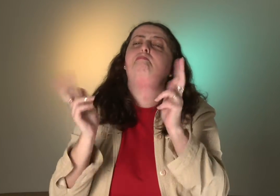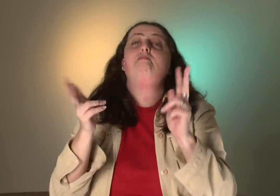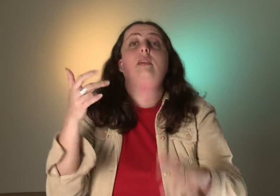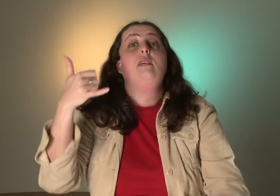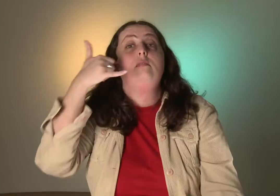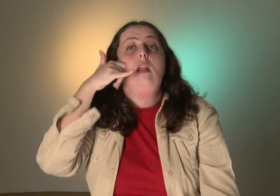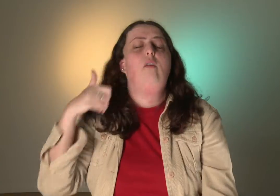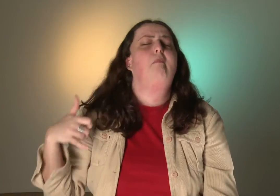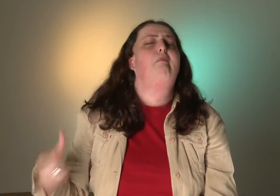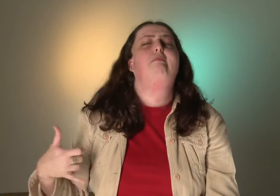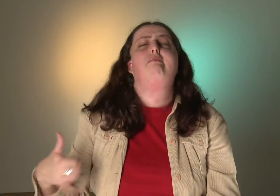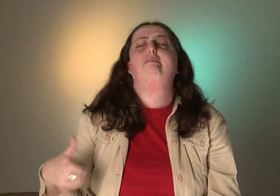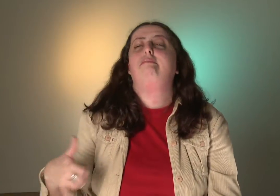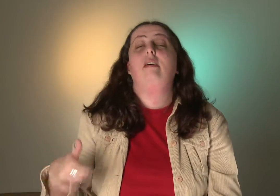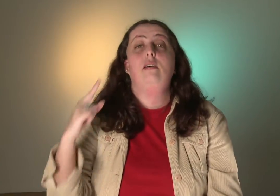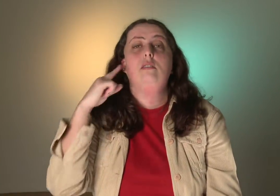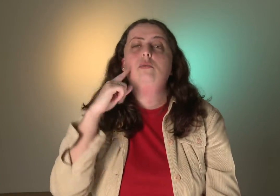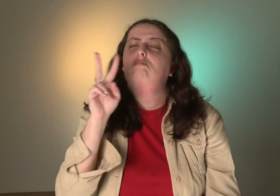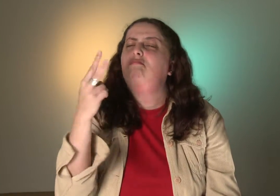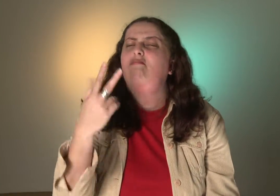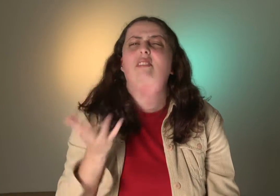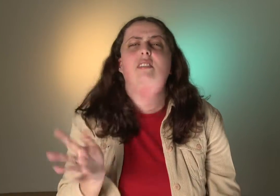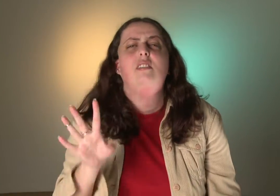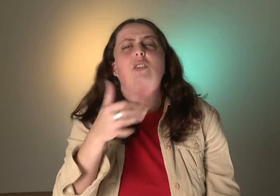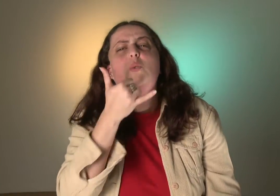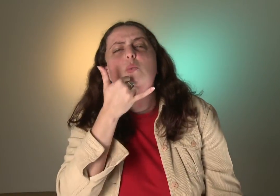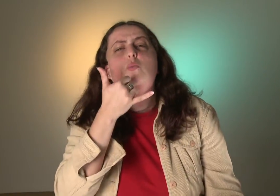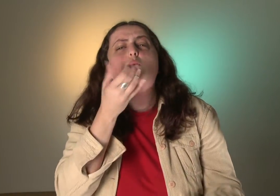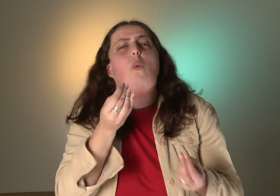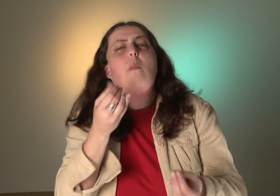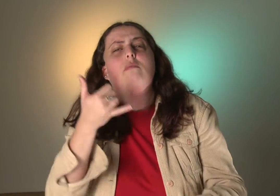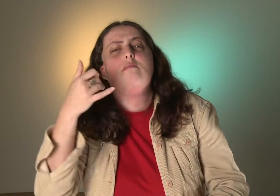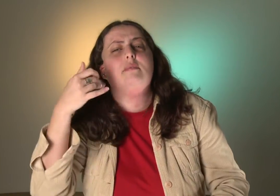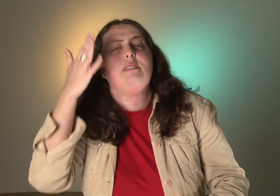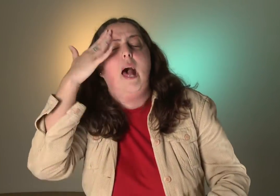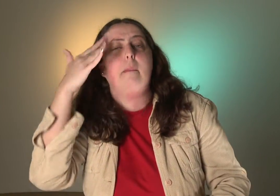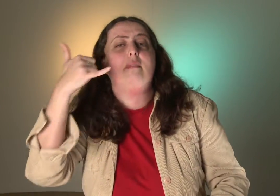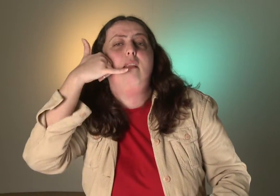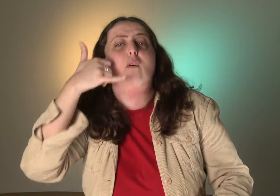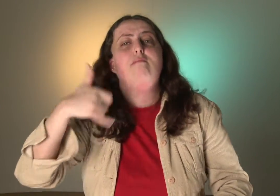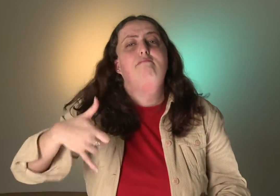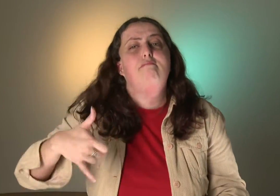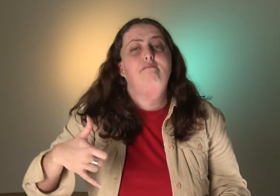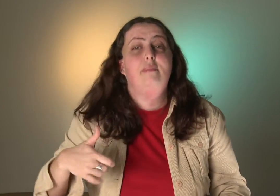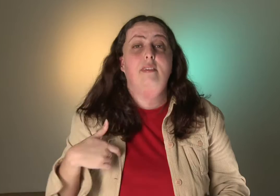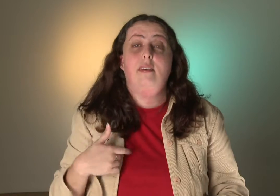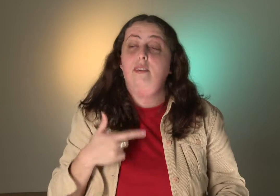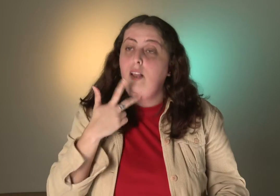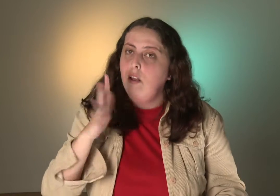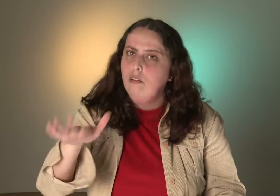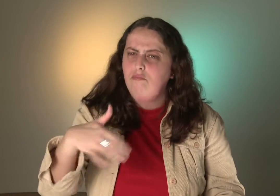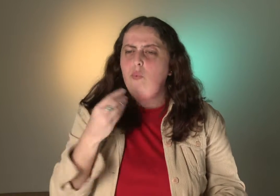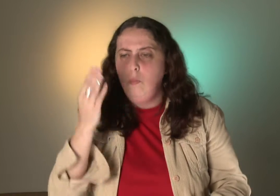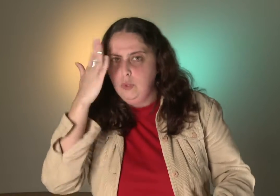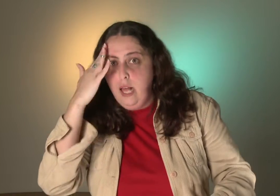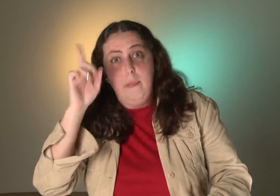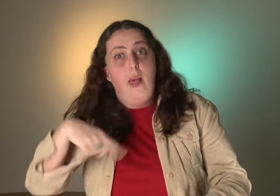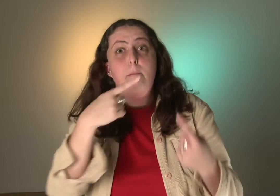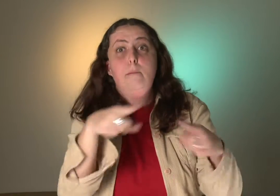com a surda, meu telefone começou a tocar. Aí a surda me olhou e disse, desculpa, como tu sabe que teu telefone está tocando? Eu falei, ó, porque